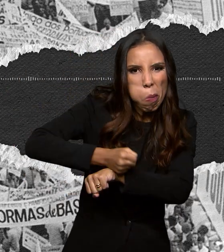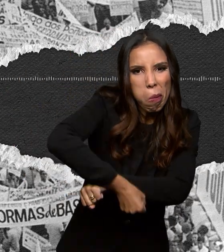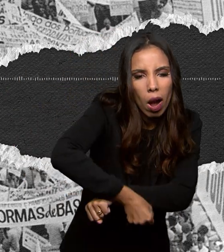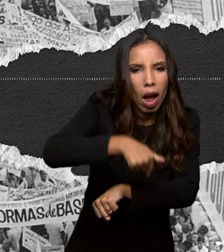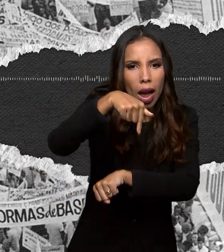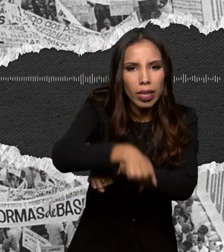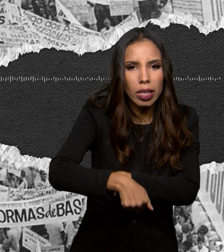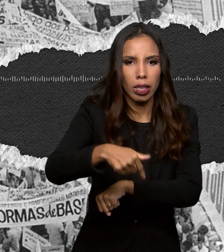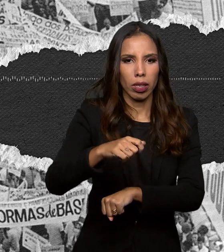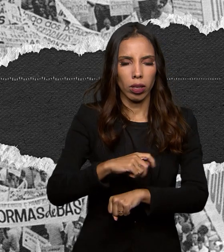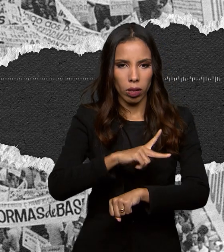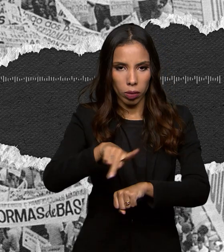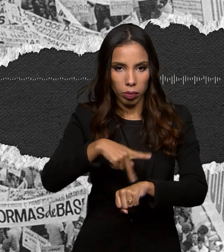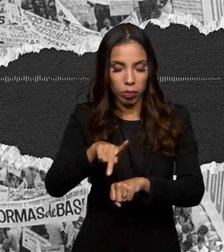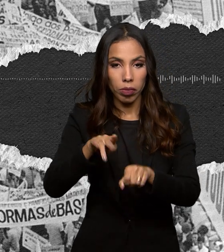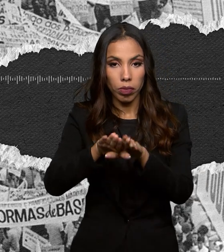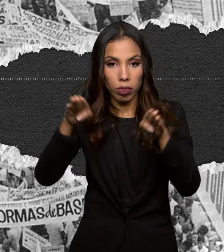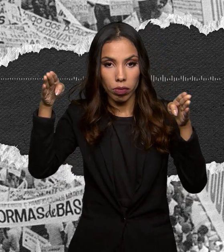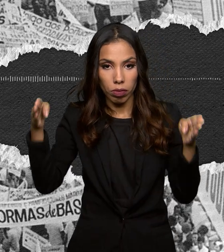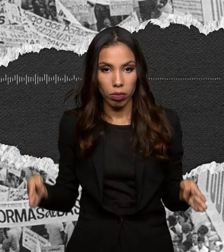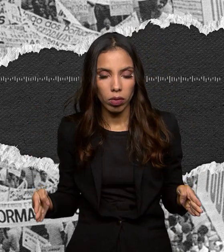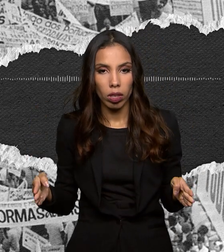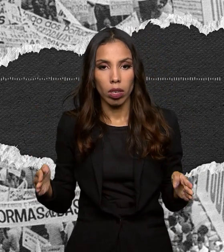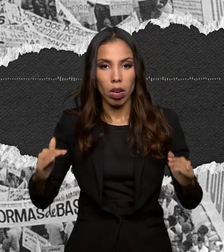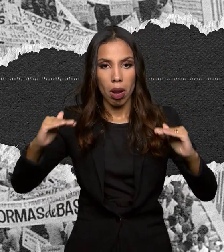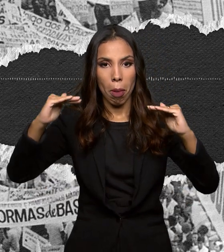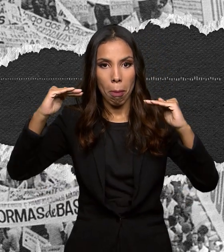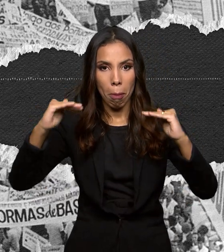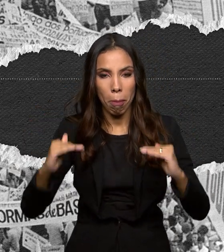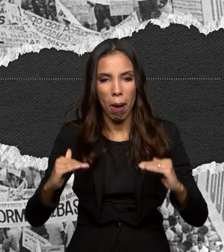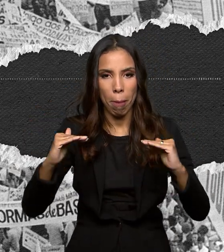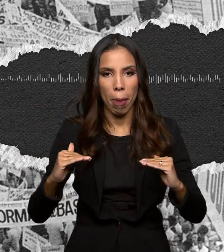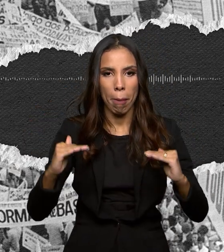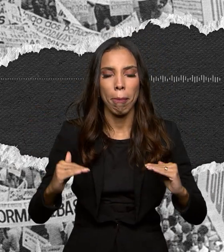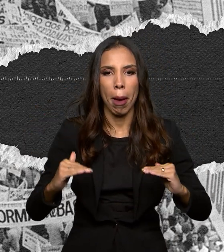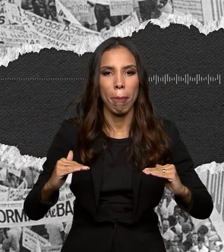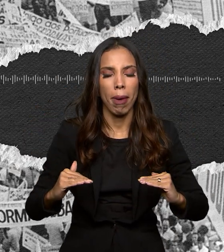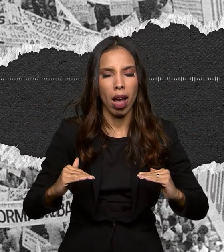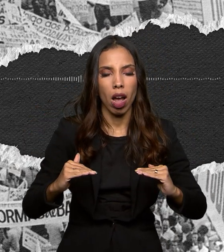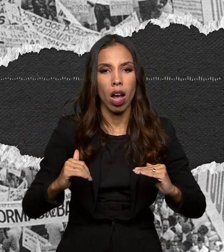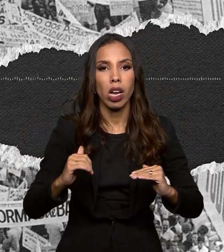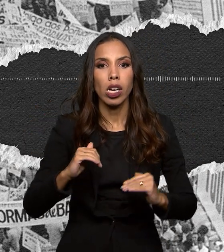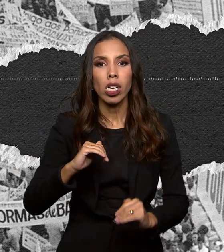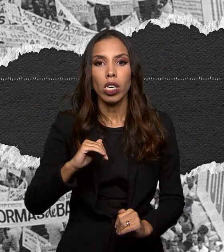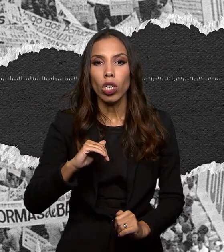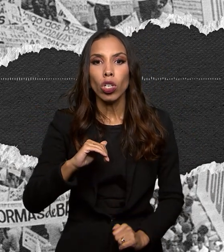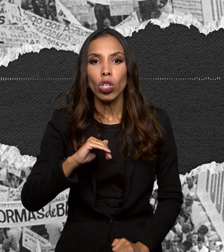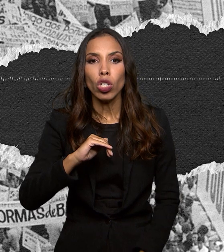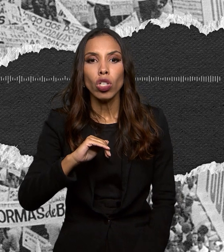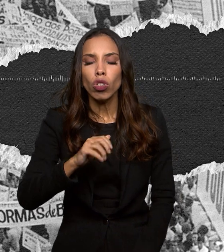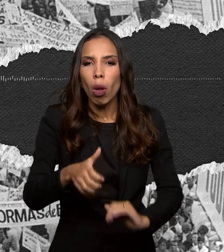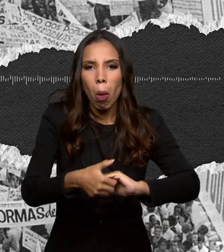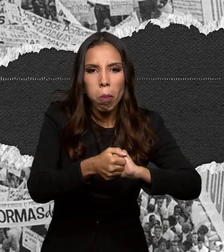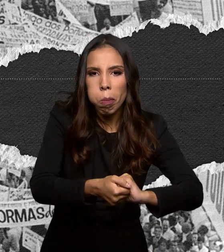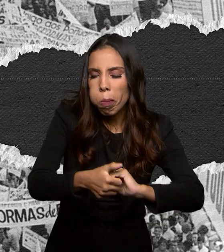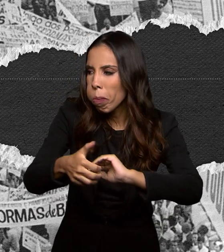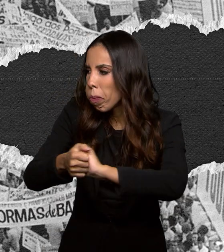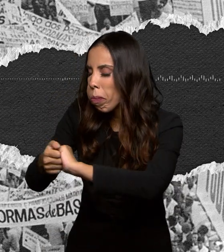O palanque era mais baixo que as cabeças da multidão. Jango apertava as mãos dos presentes com facilidade. Com